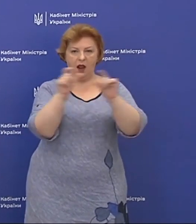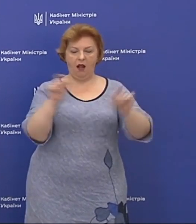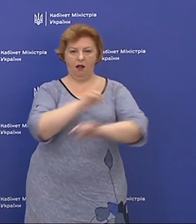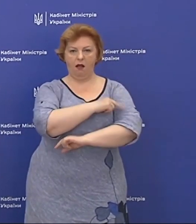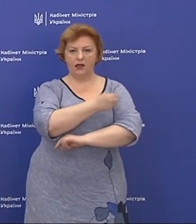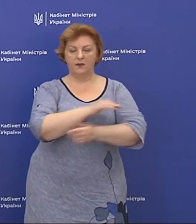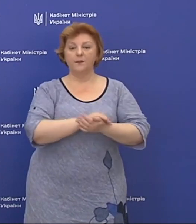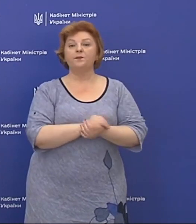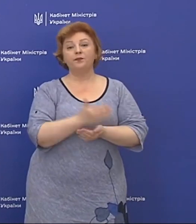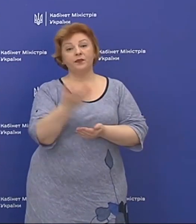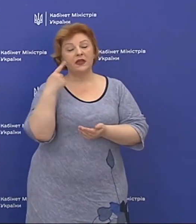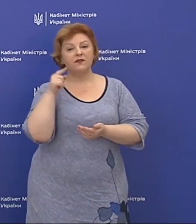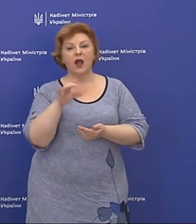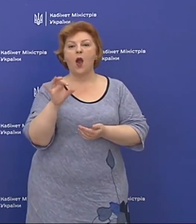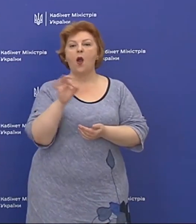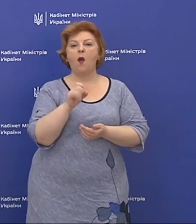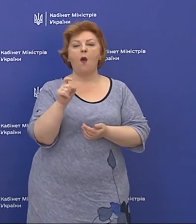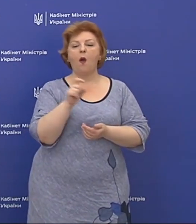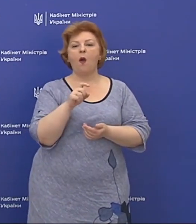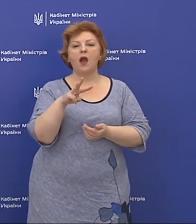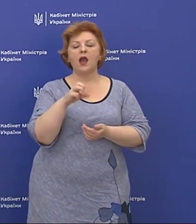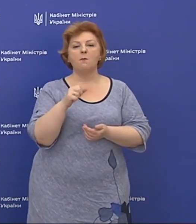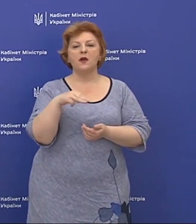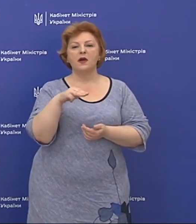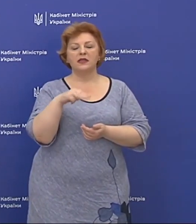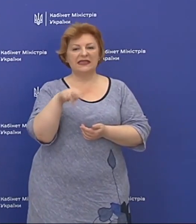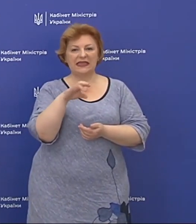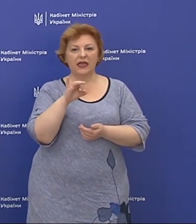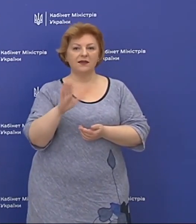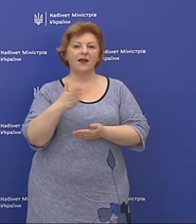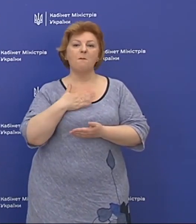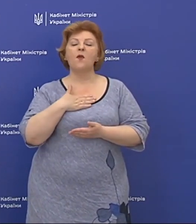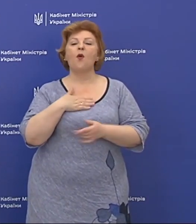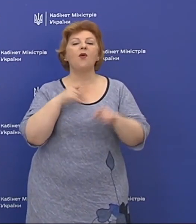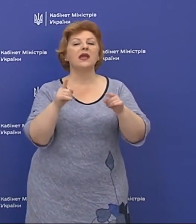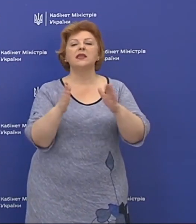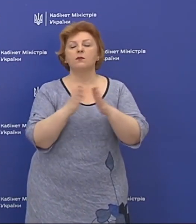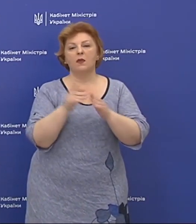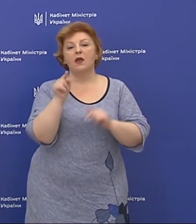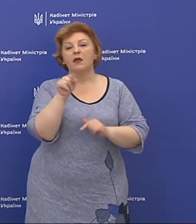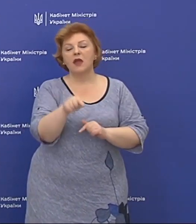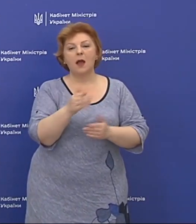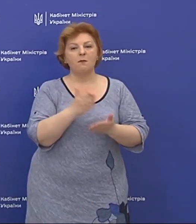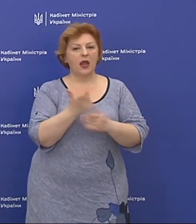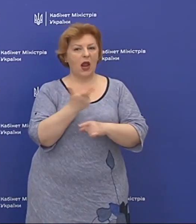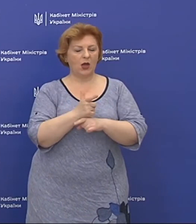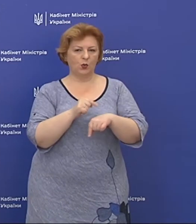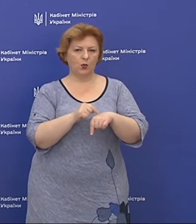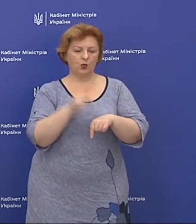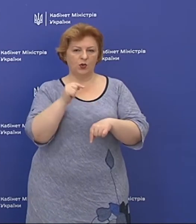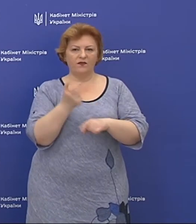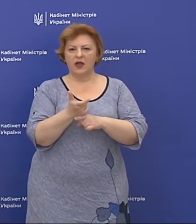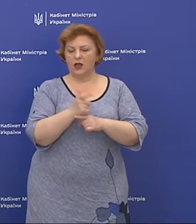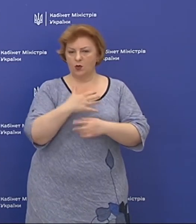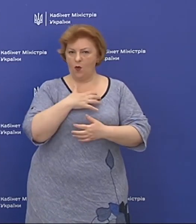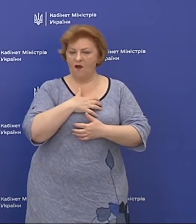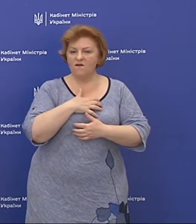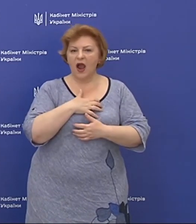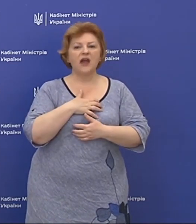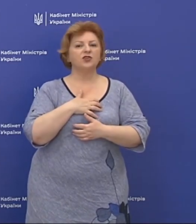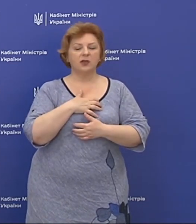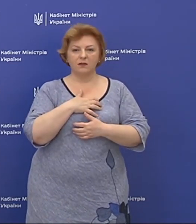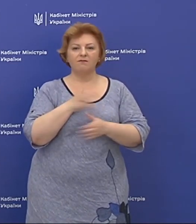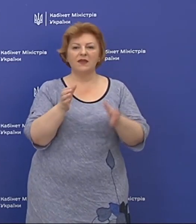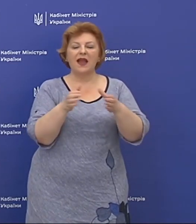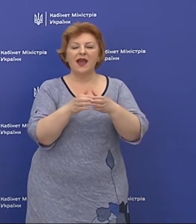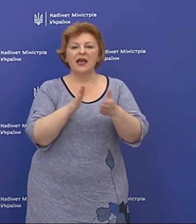Ну, ви знаєте, Охмаддит став моїм домом. Там є дуже чутлива і дуже така важлива категорія